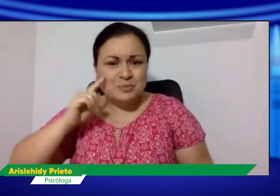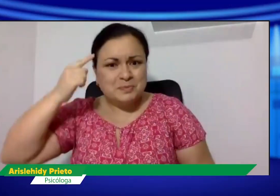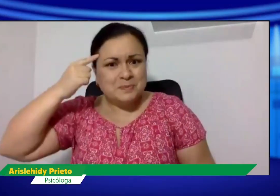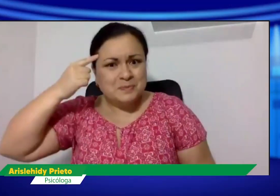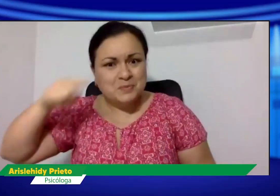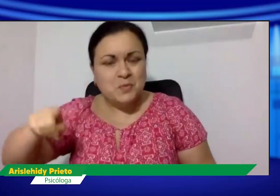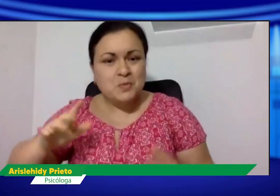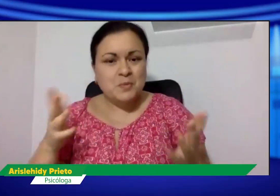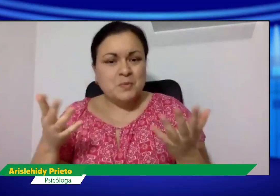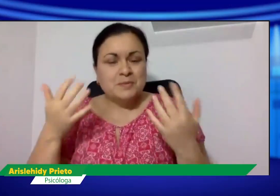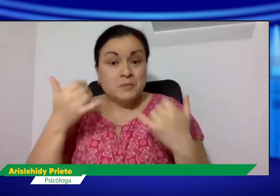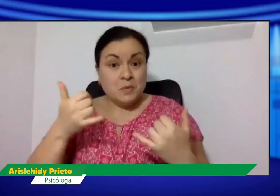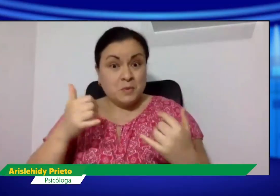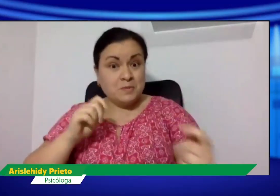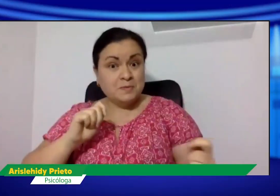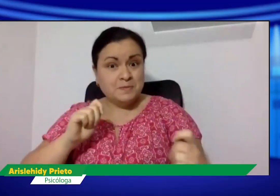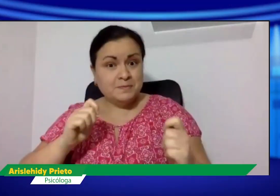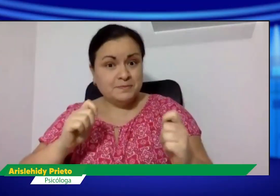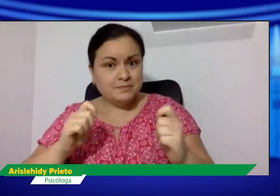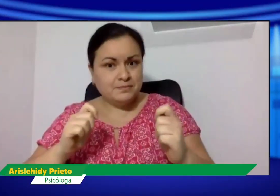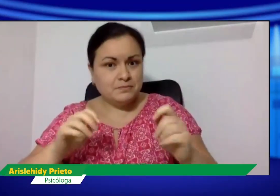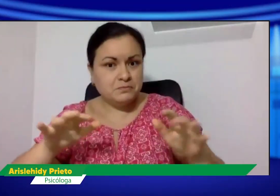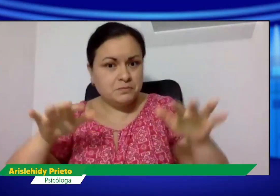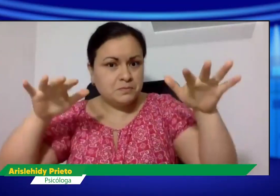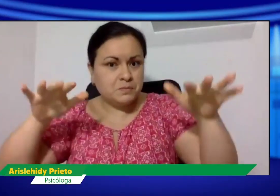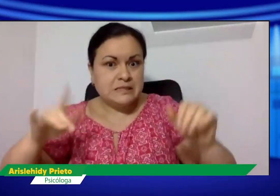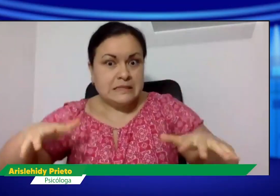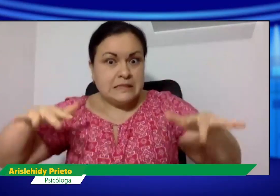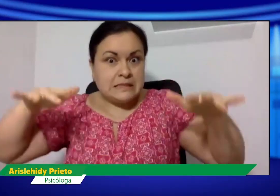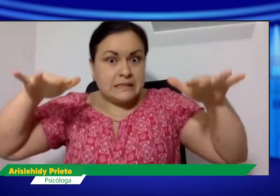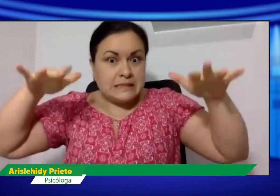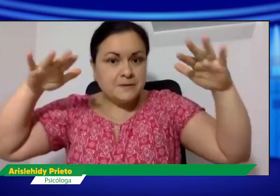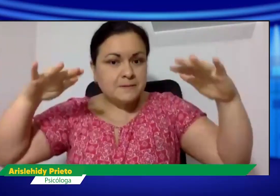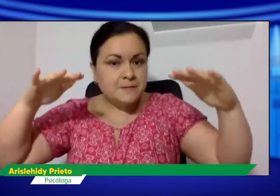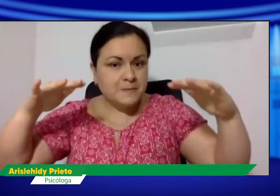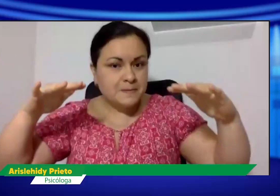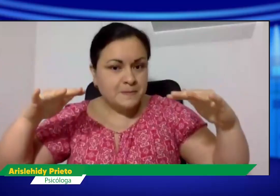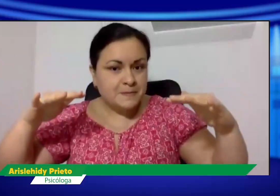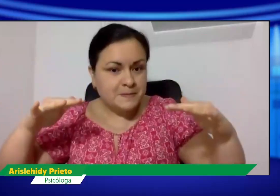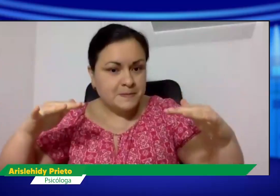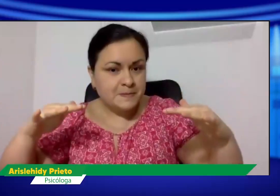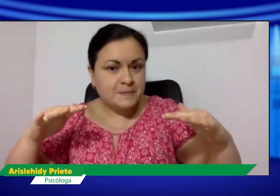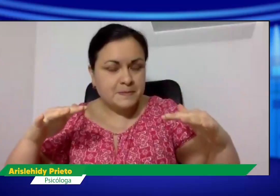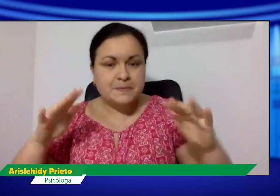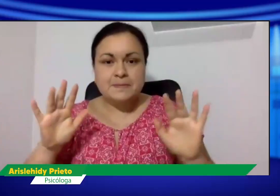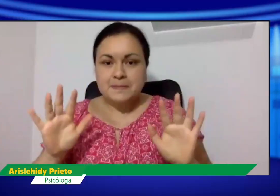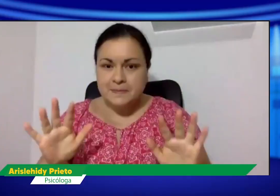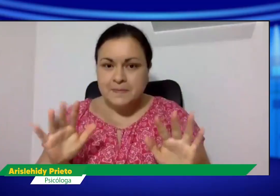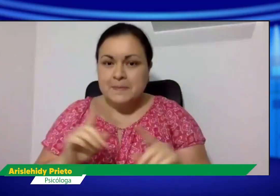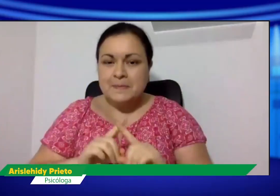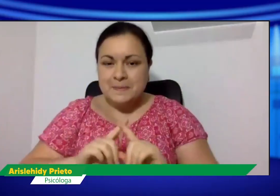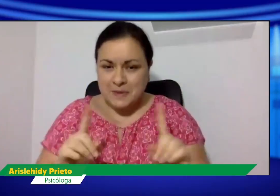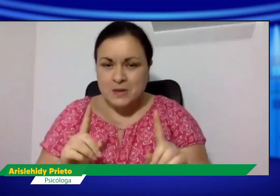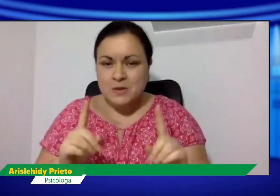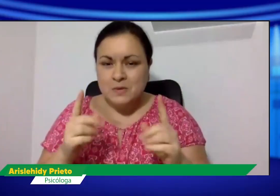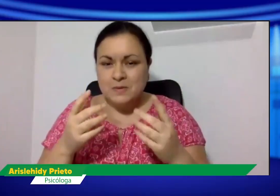su alrededor, entonces pues esto afecta. Sí han cambiado las cosas, vemos que el tema ha disminuido,